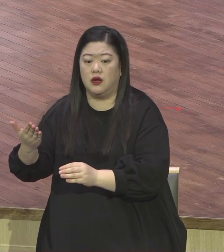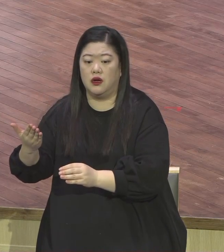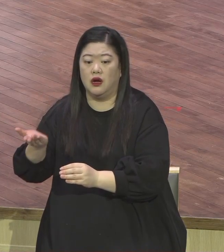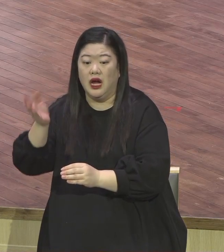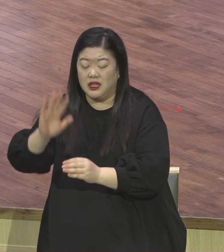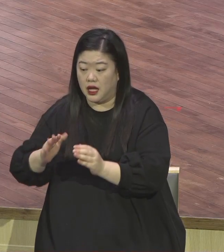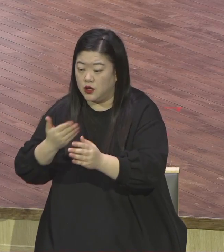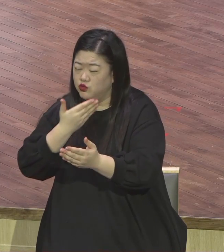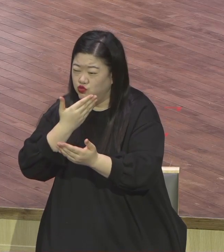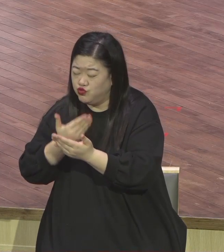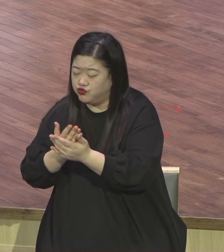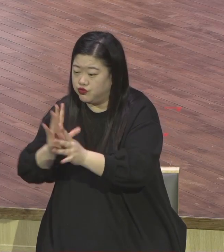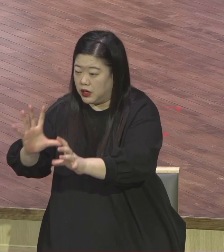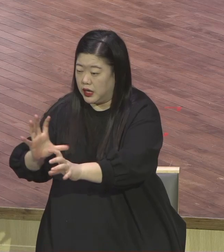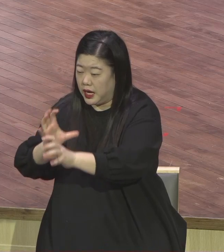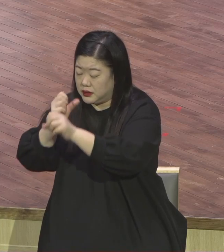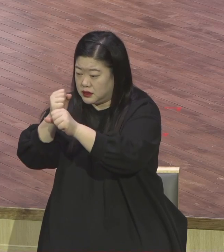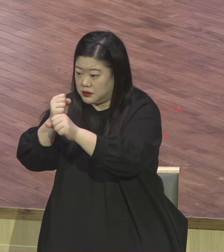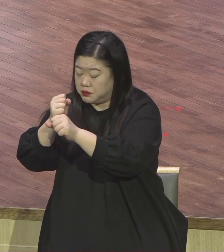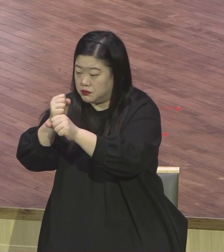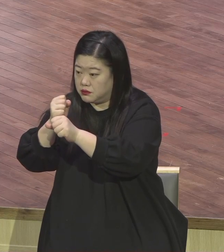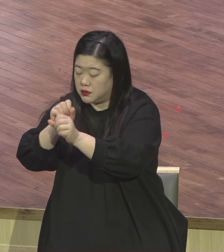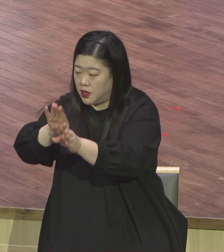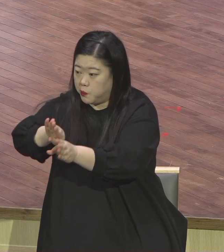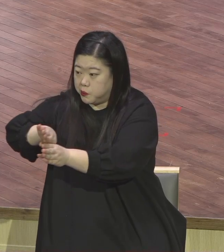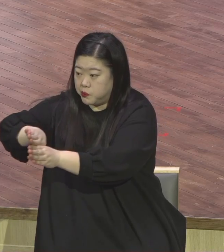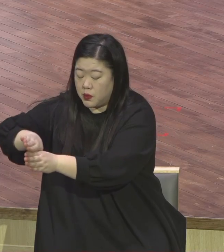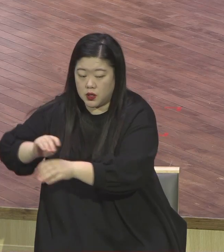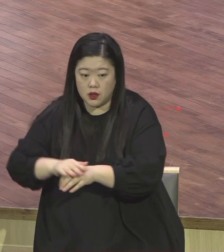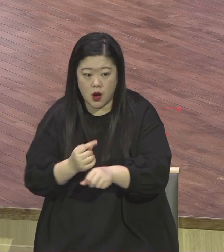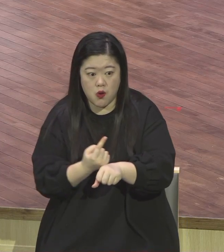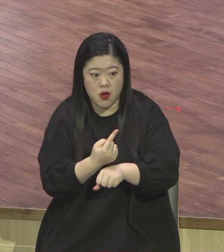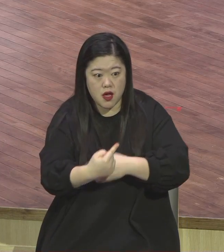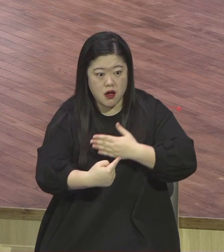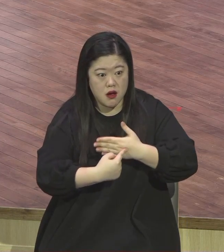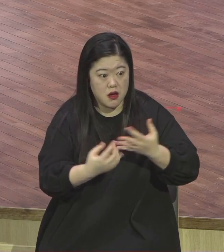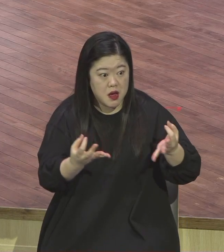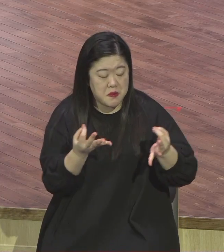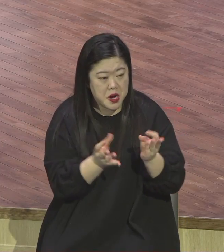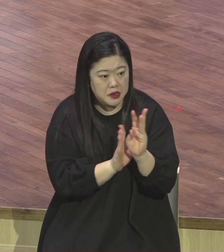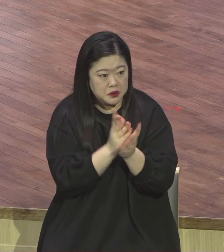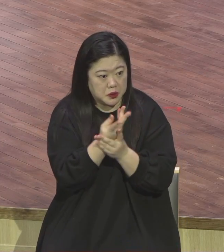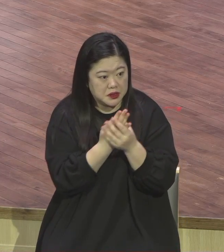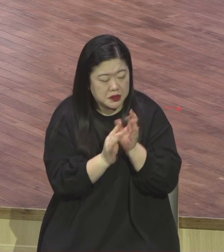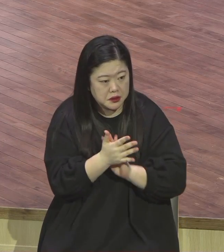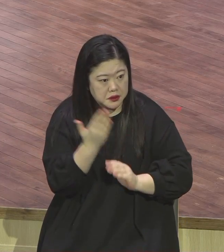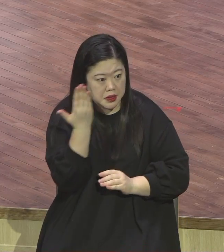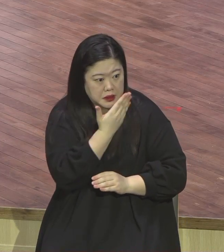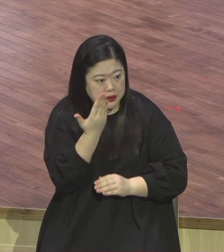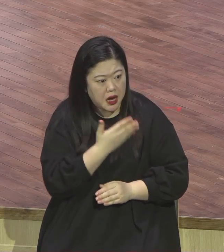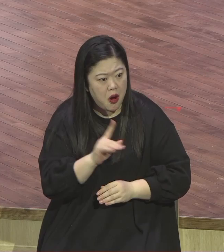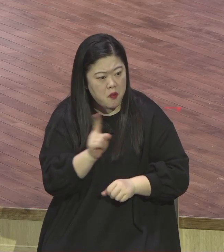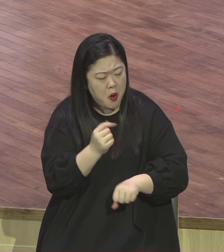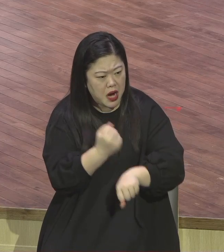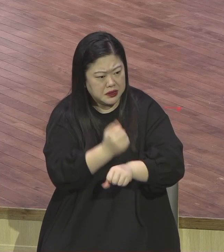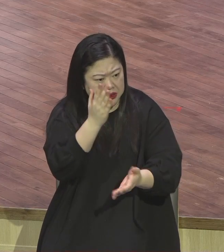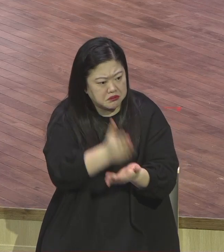비본질적인 거 세상의 눈에 보이는 거 세상 사람들을 만들어 놓은 거 우리가 사람에 가진 그런 전통 그런